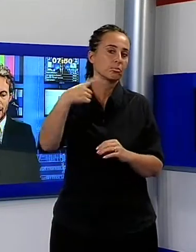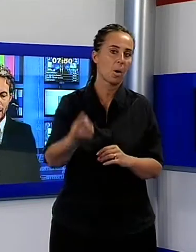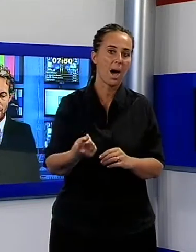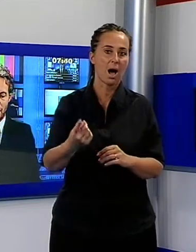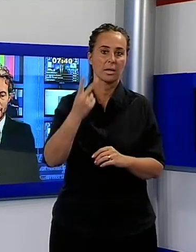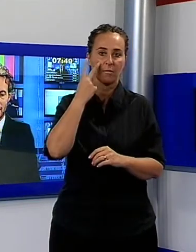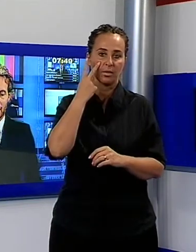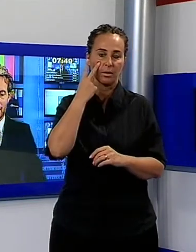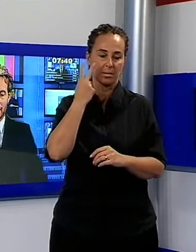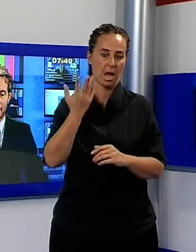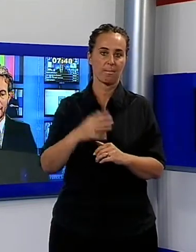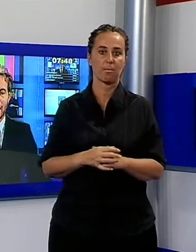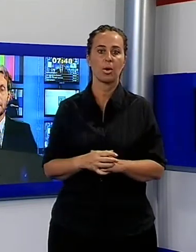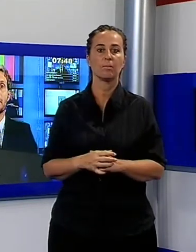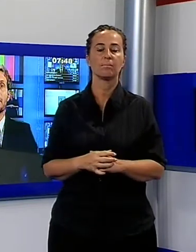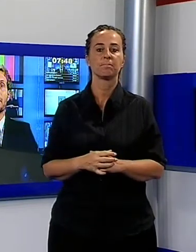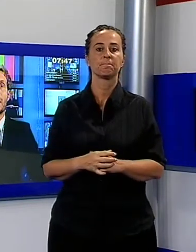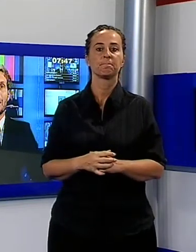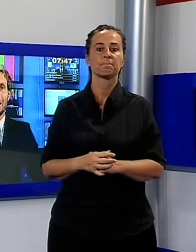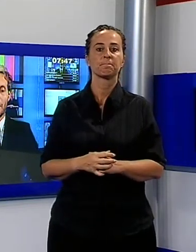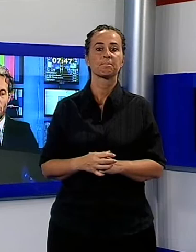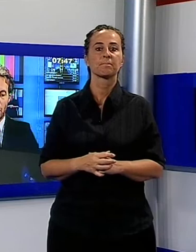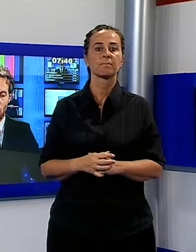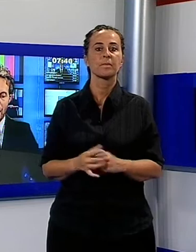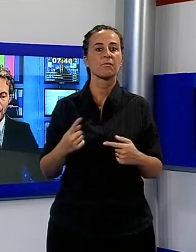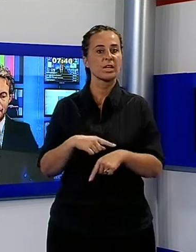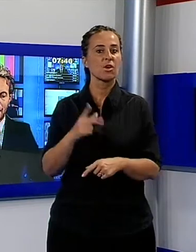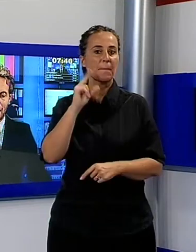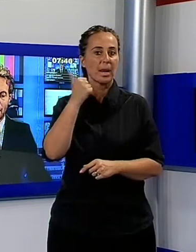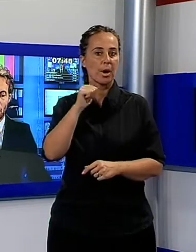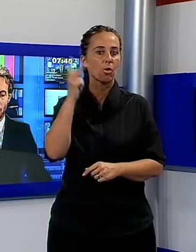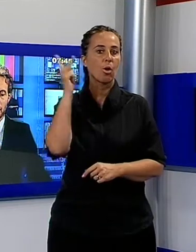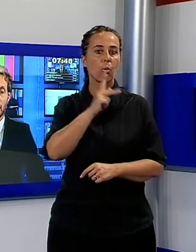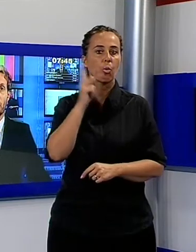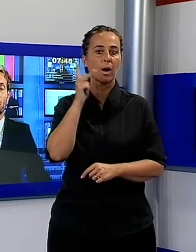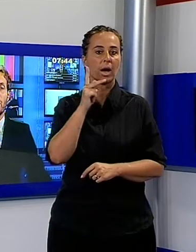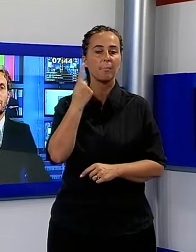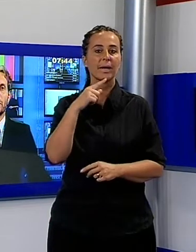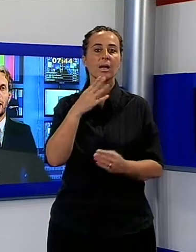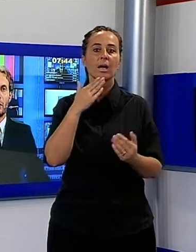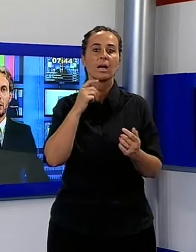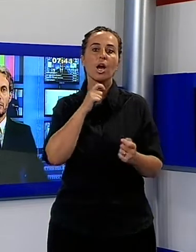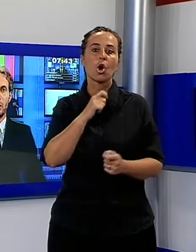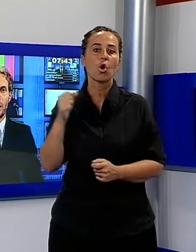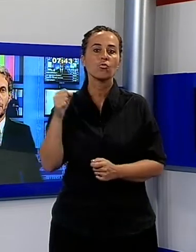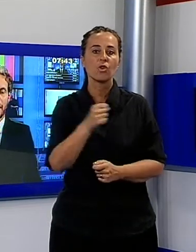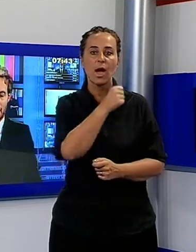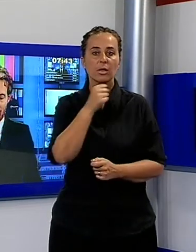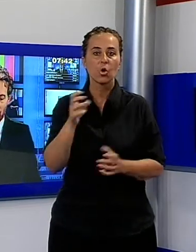20 e 30. Rimaniamo a Lucca e parliamo del concerto dei Rolling Stone perché sono